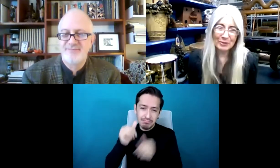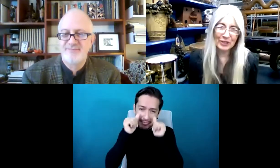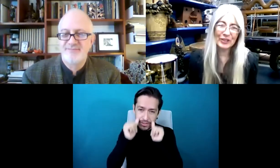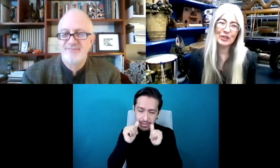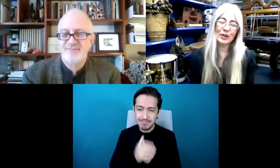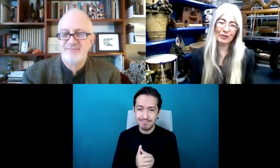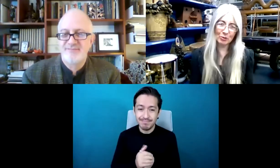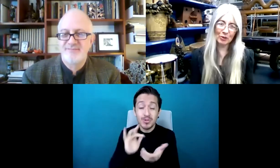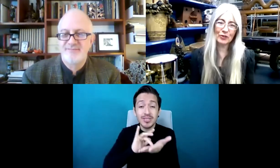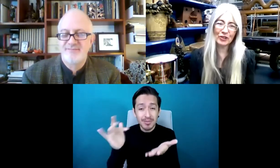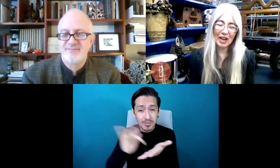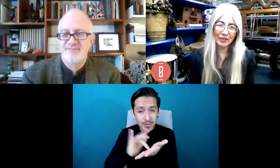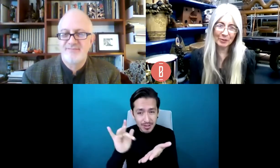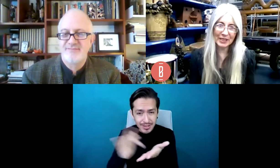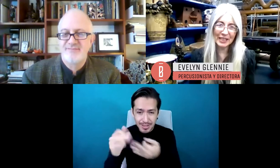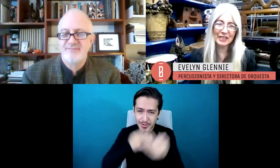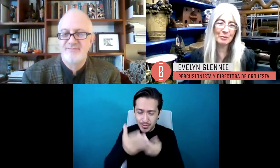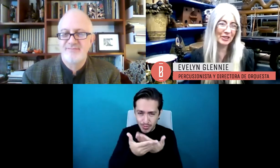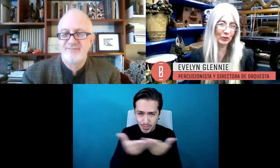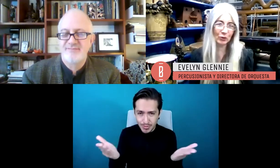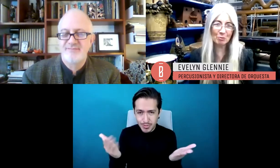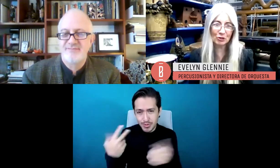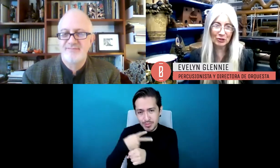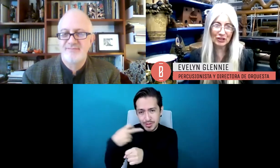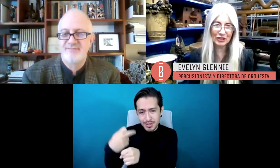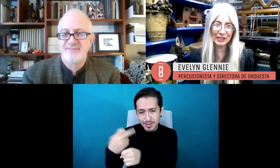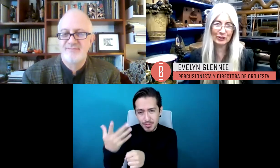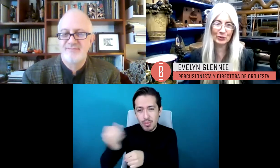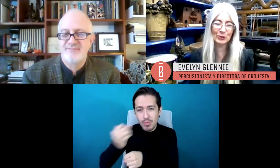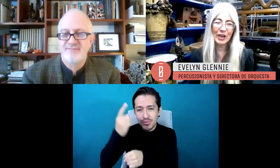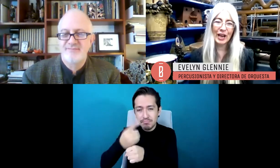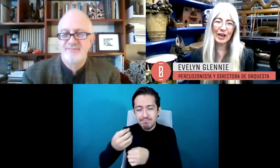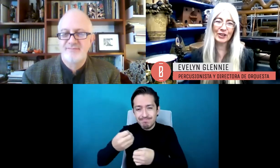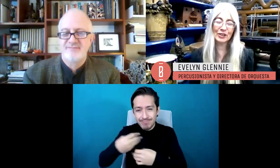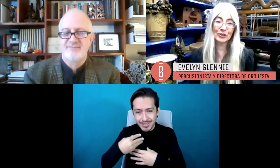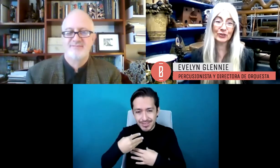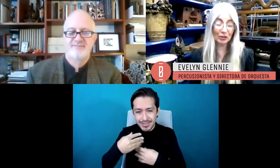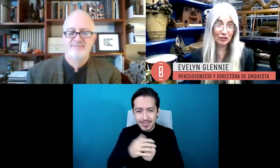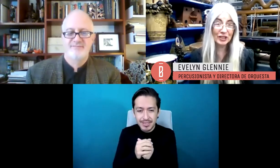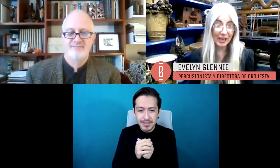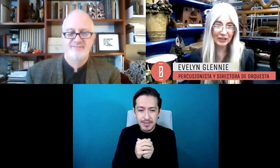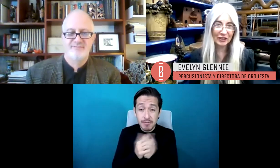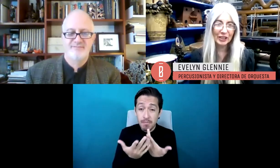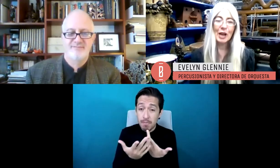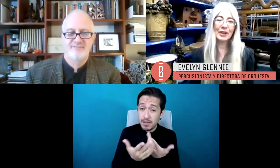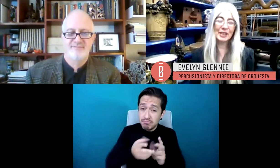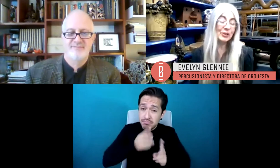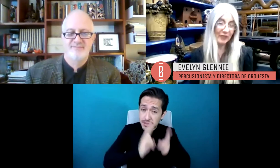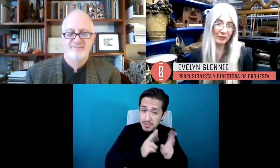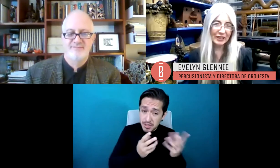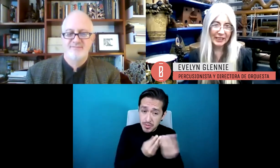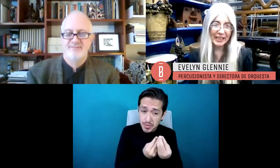Gracias Benjamín y gracias a todos por tenerme aquí y por darme la oportunidad de tener una